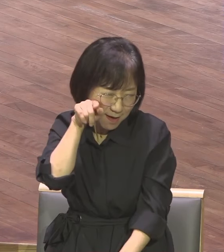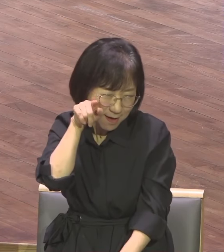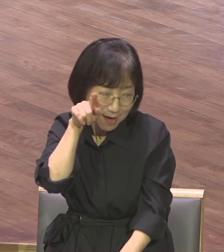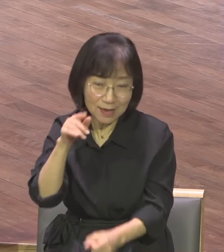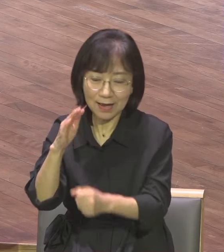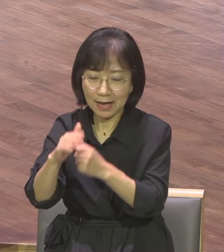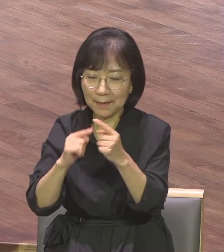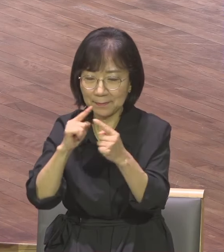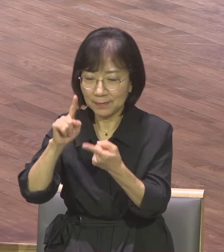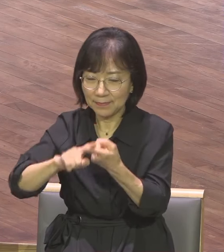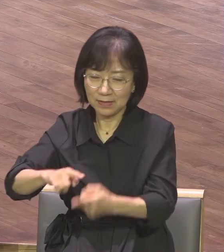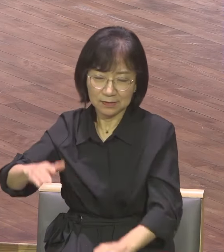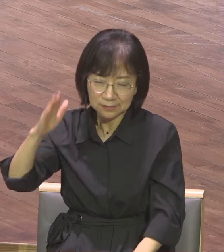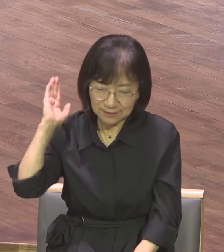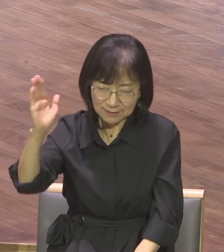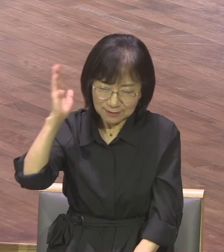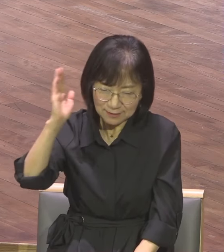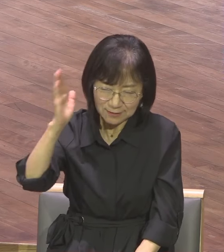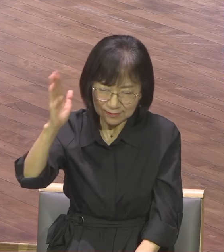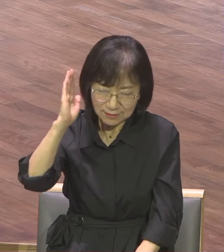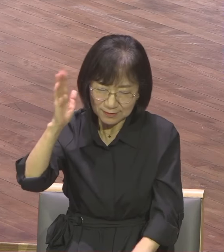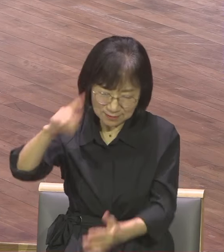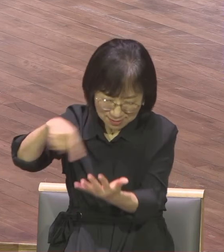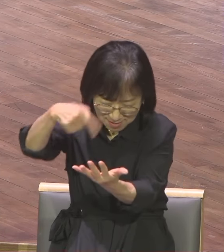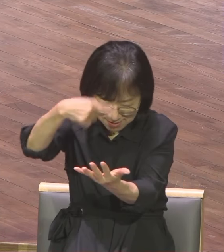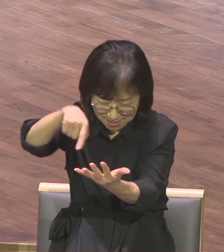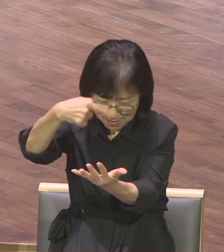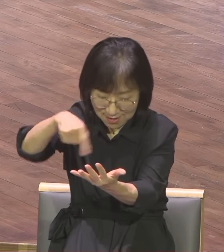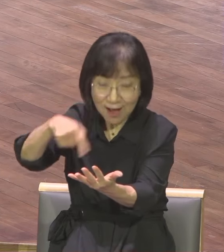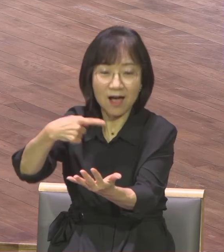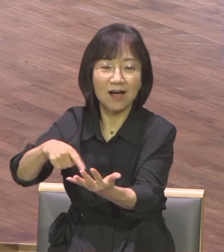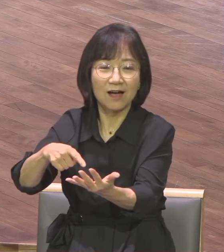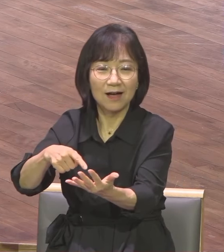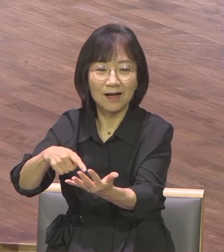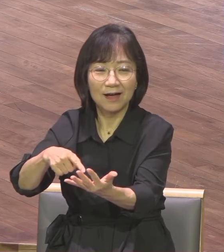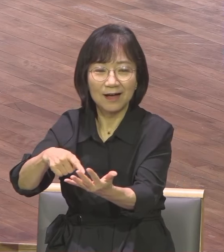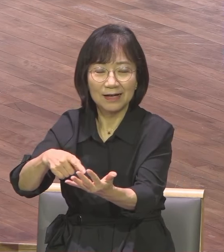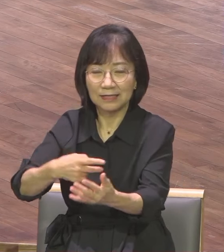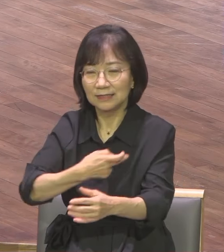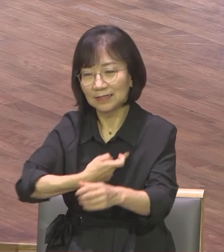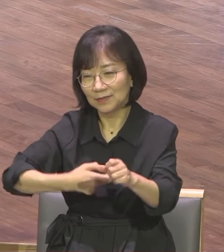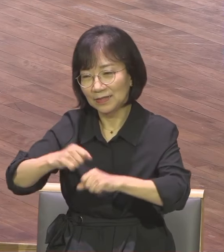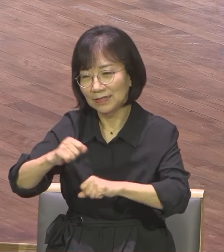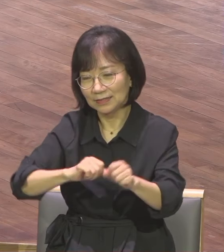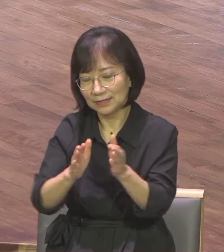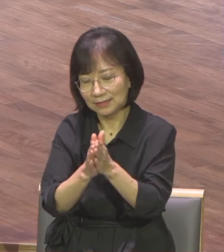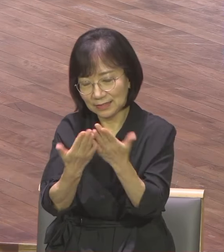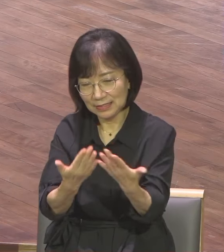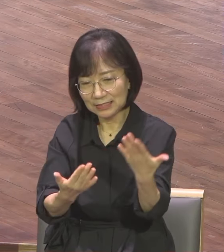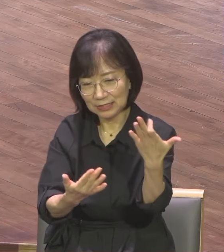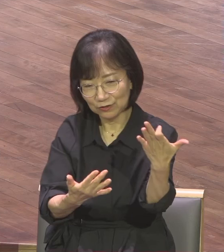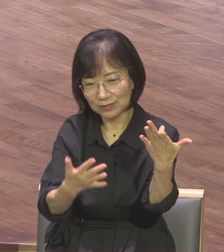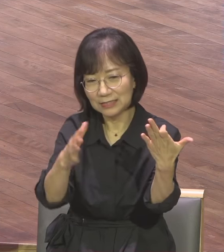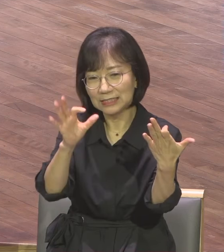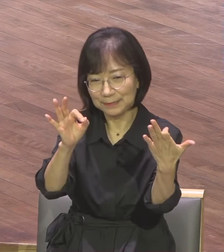가르쳤다고 4대 2년 19장 10절에 설명하고 있습니다 4대 2년 19장